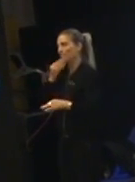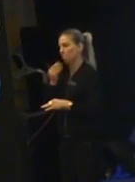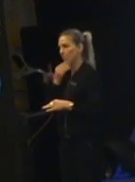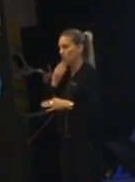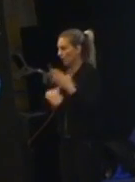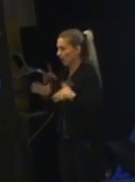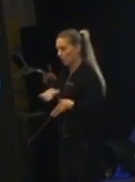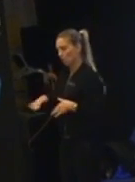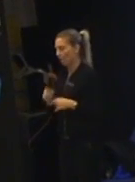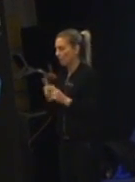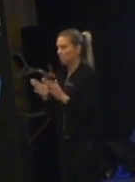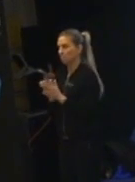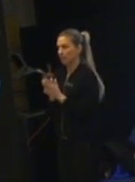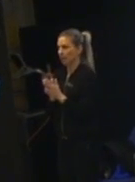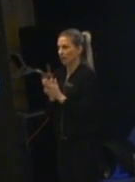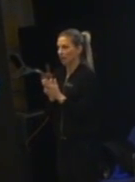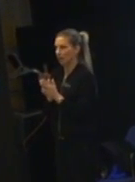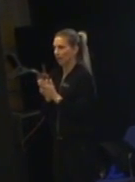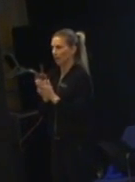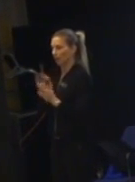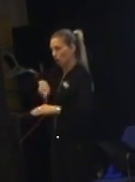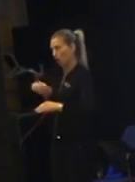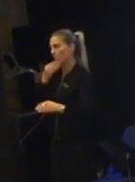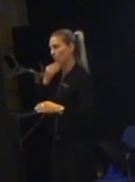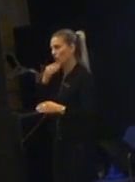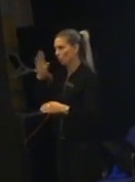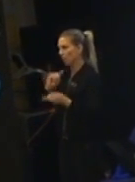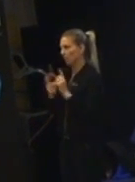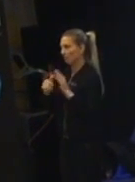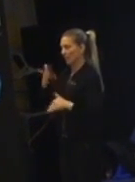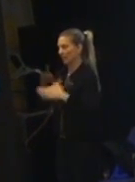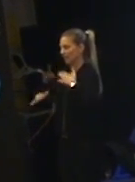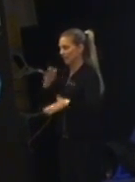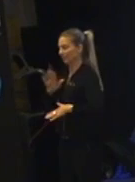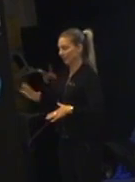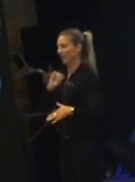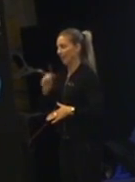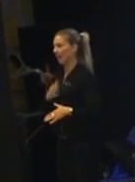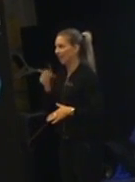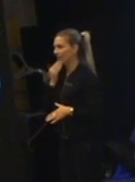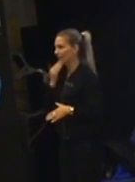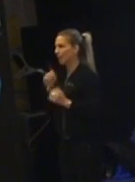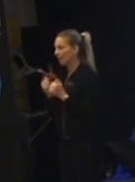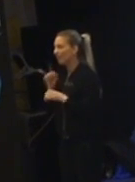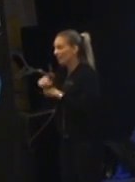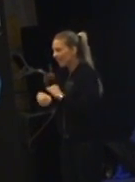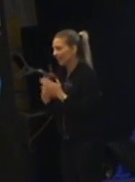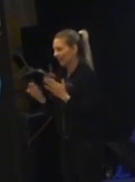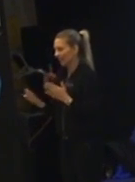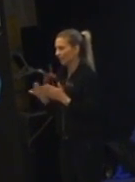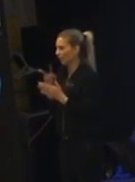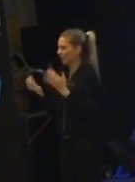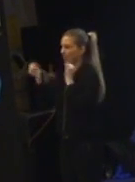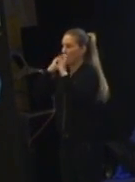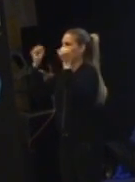vara med och laga mat också. Så blir de mer intresserade och aktiva i sitt ätande. Men inget tvång. Och ingen panik från